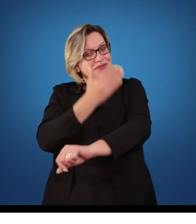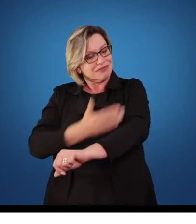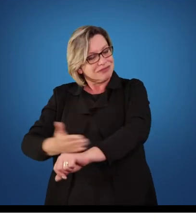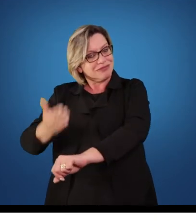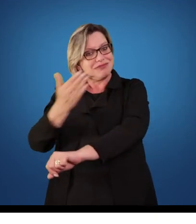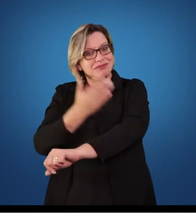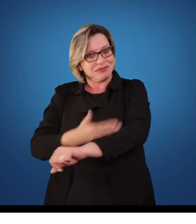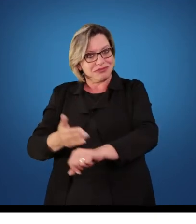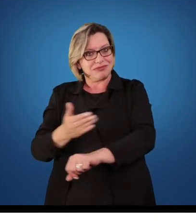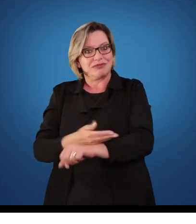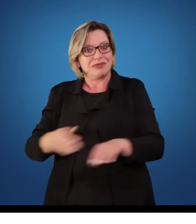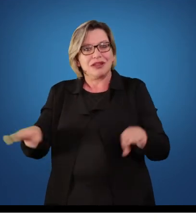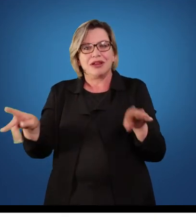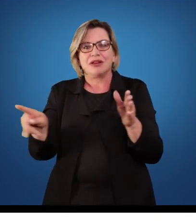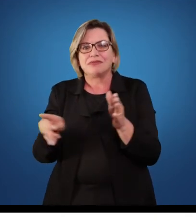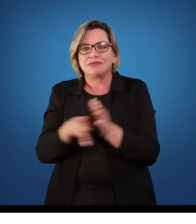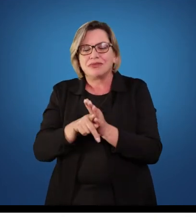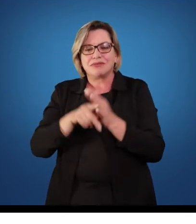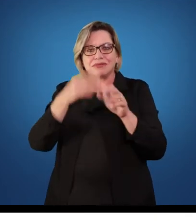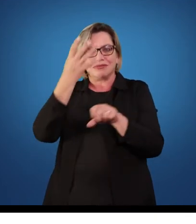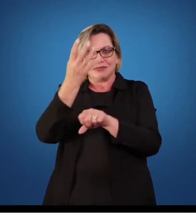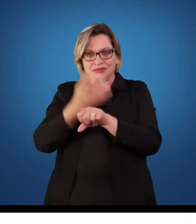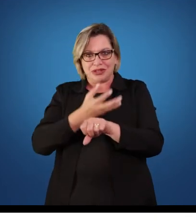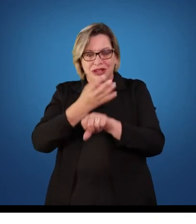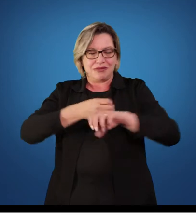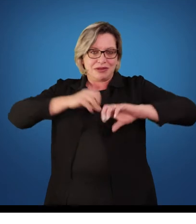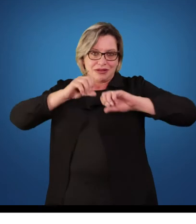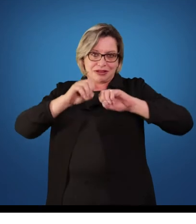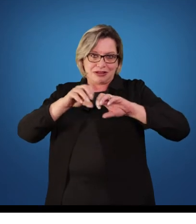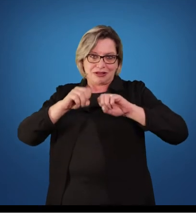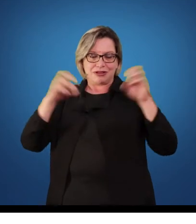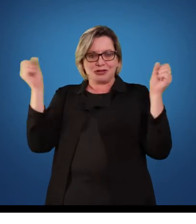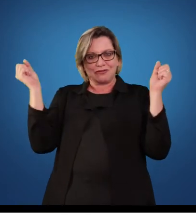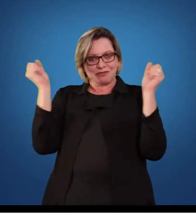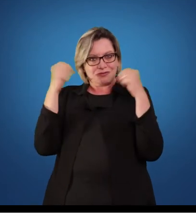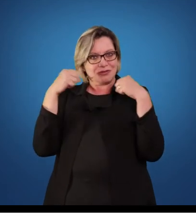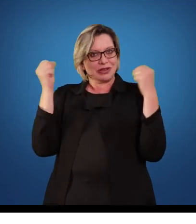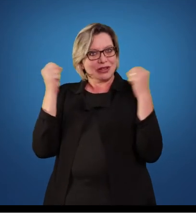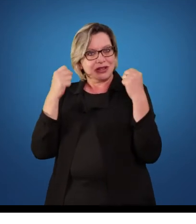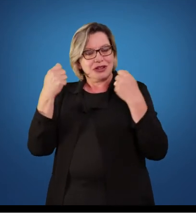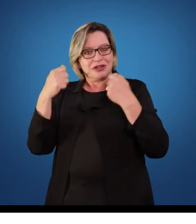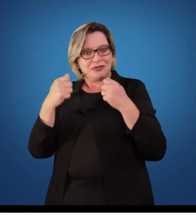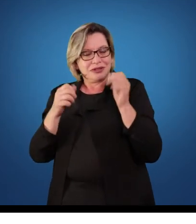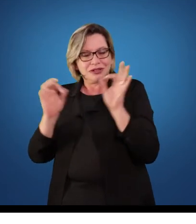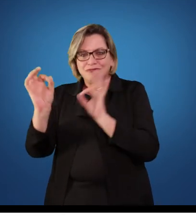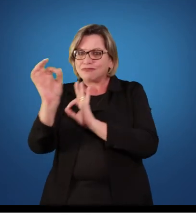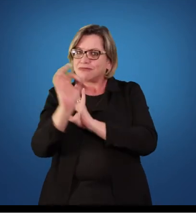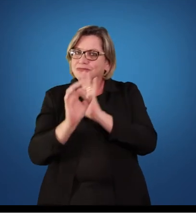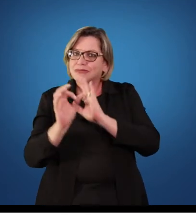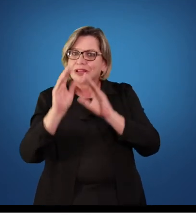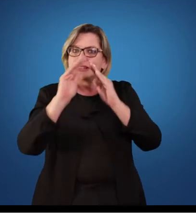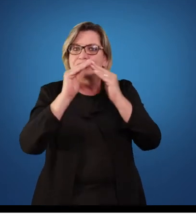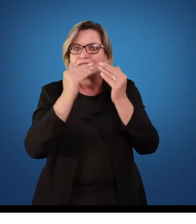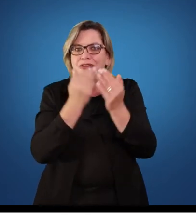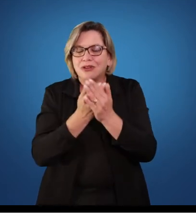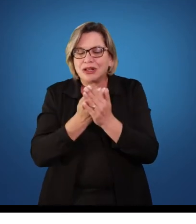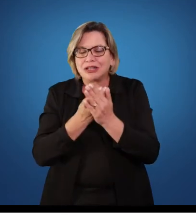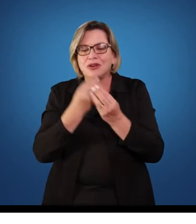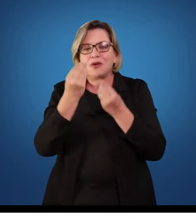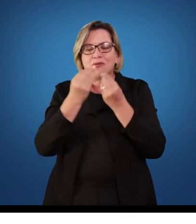conteúdos de ensino da educação física, de modo geral, eles devem ser abordados na escola de maneira reflexiva, com